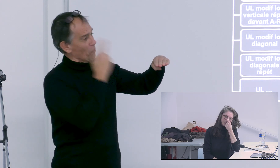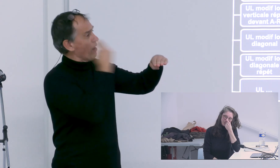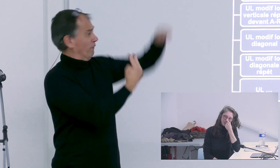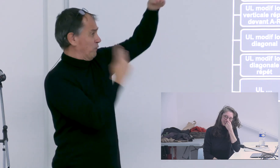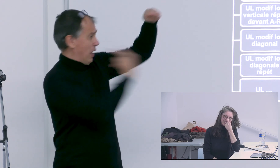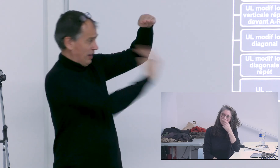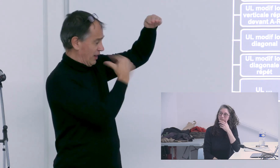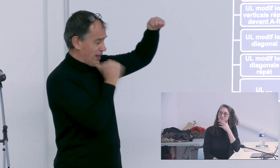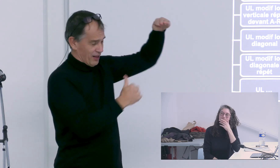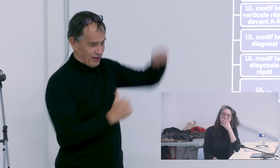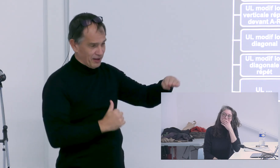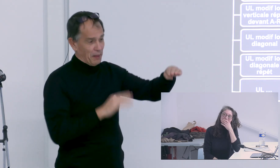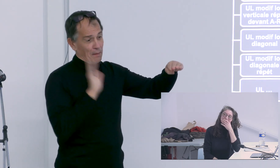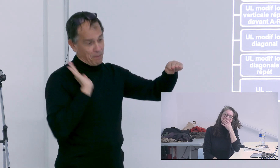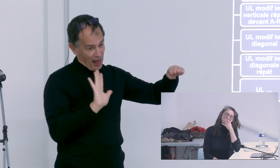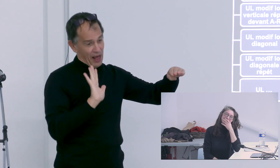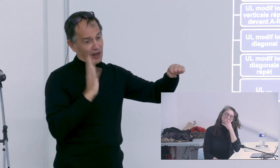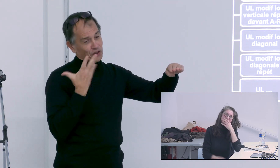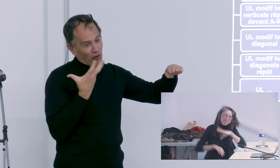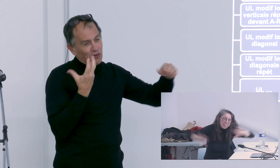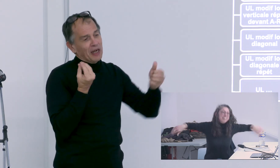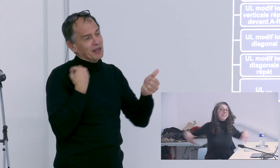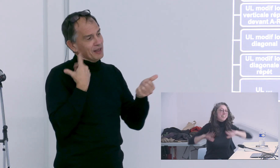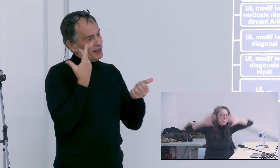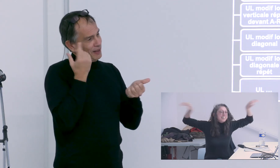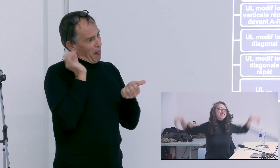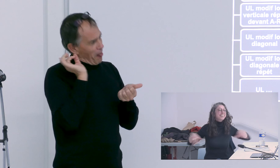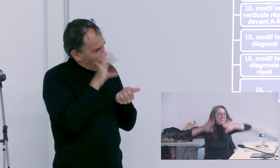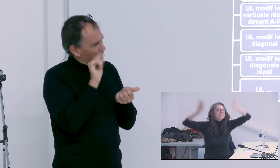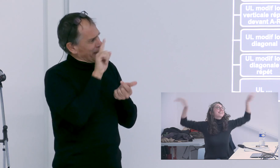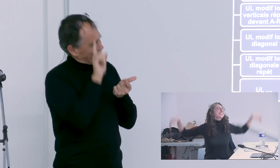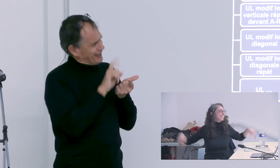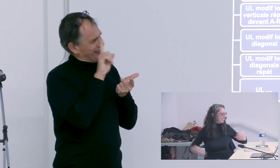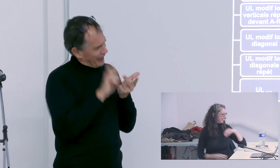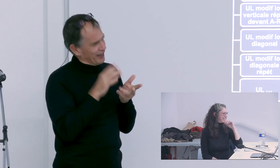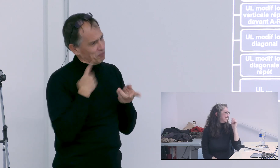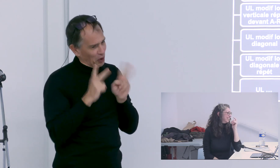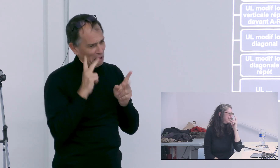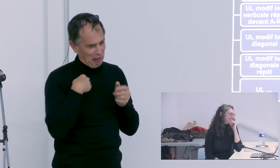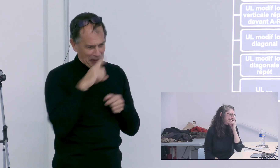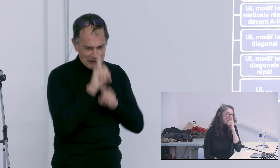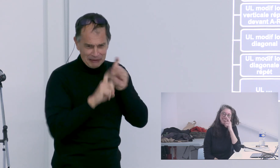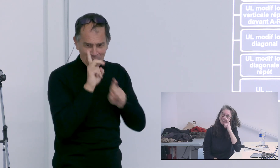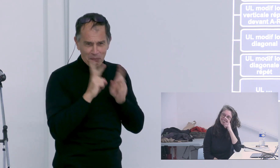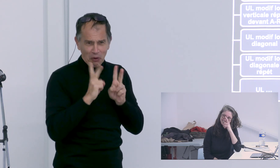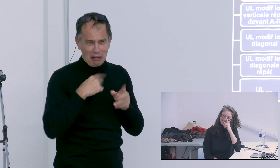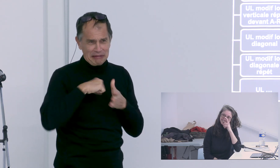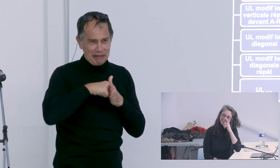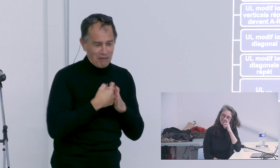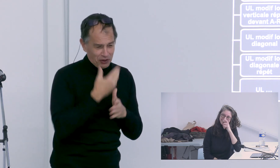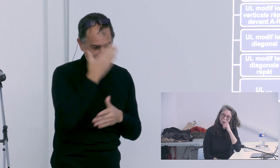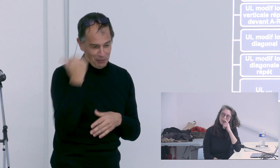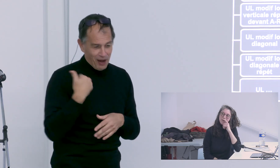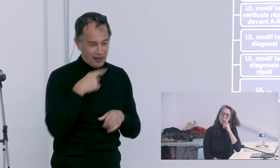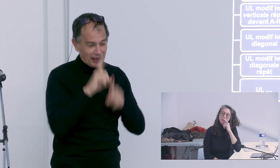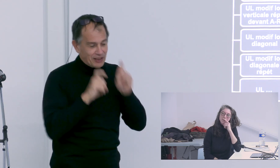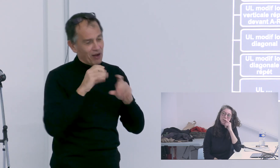on va garder les fleurs tu les connais je ne pas t'en jeter tant que ça pour que tu puisses quand même voir ce que j'ai à te dire et